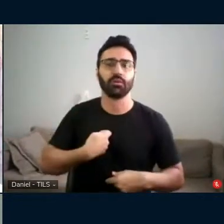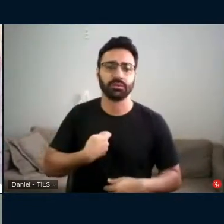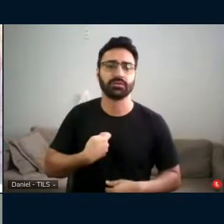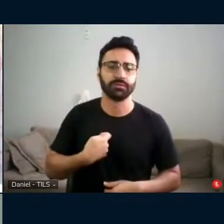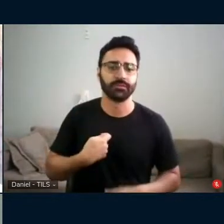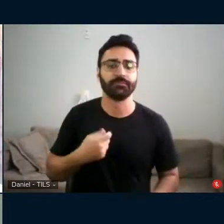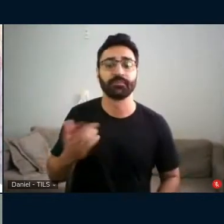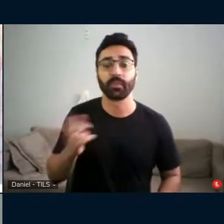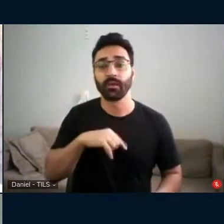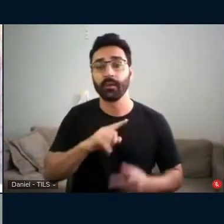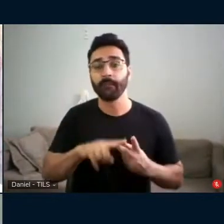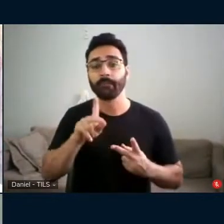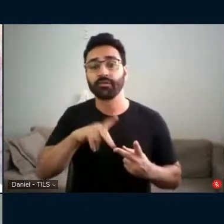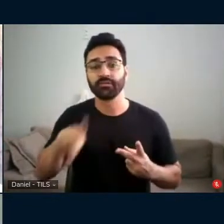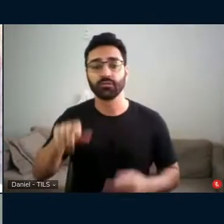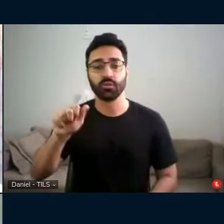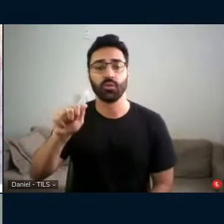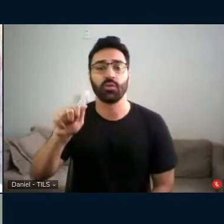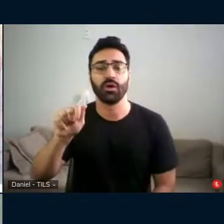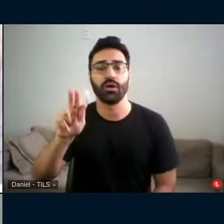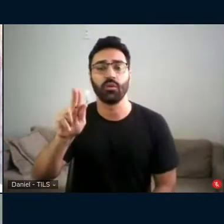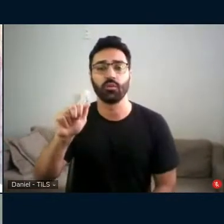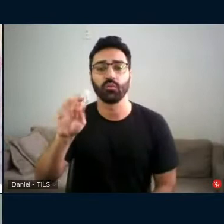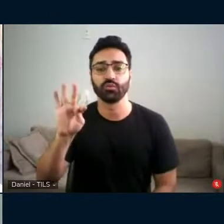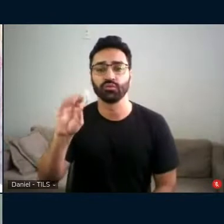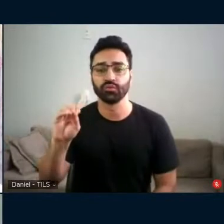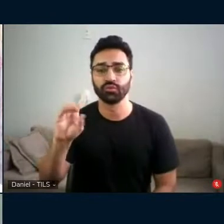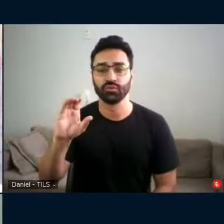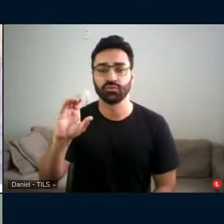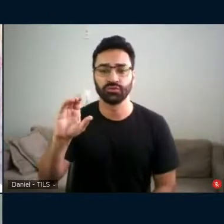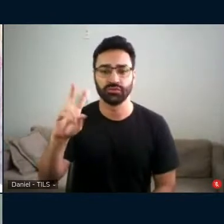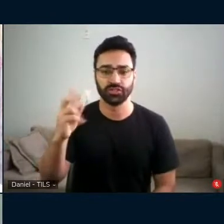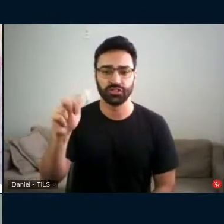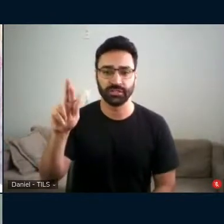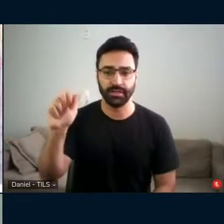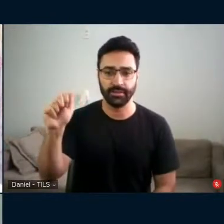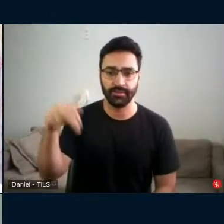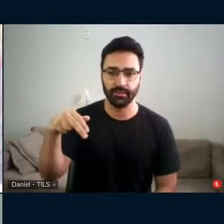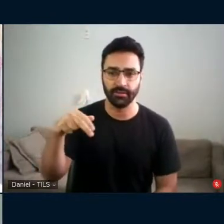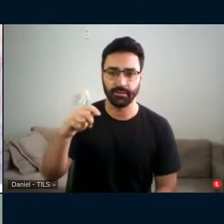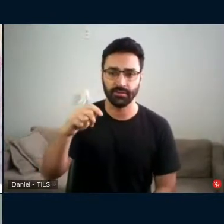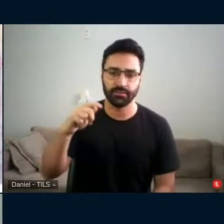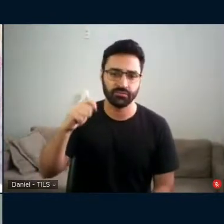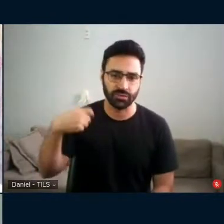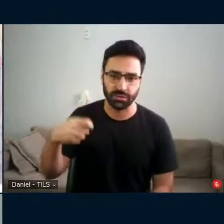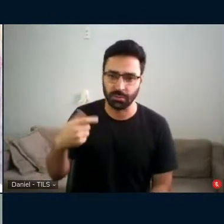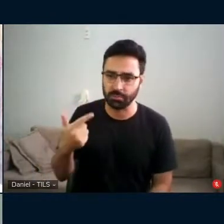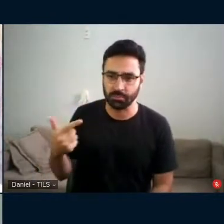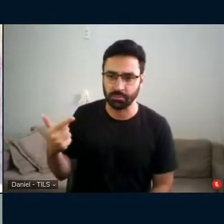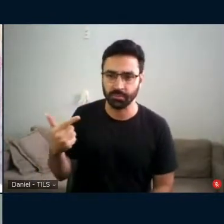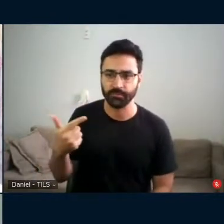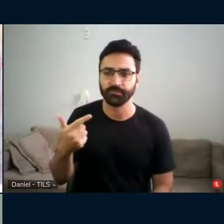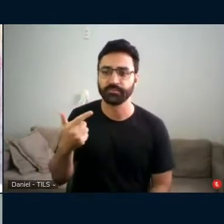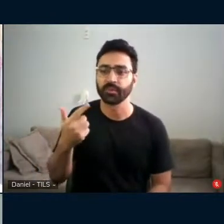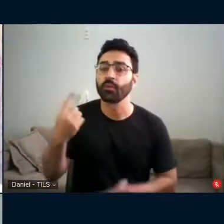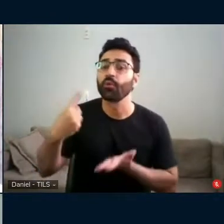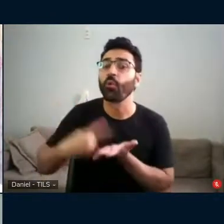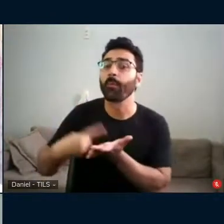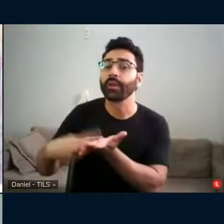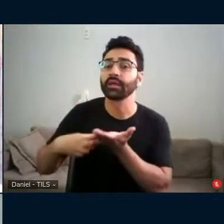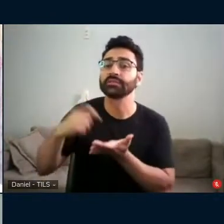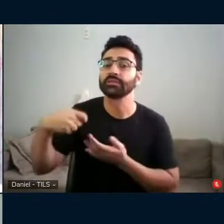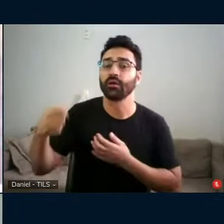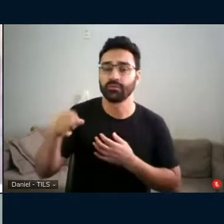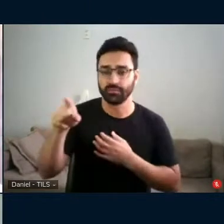professor doutor Augusto Charan Alves Barbosa Gonçalves. Eu também recebo com muito carinho aqui um grande